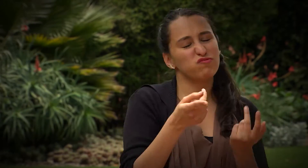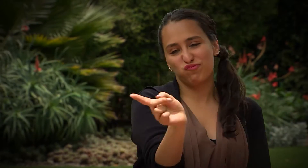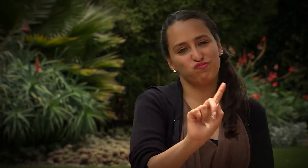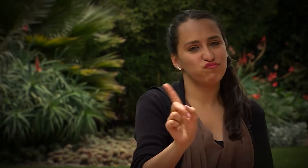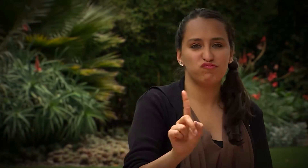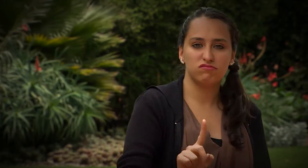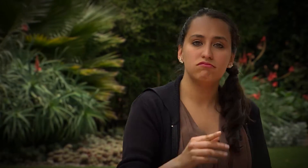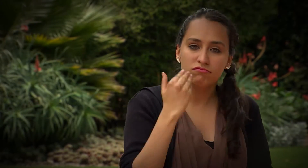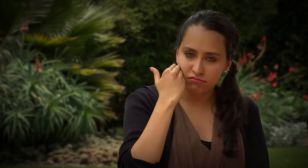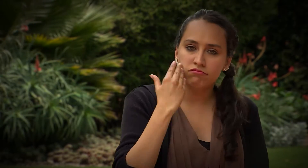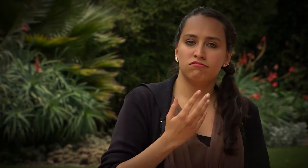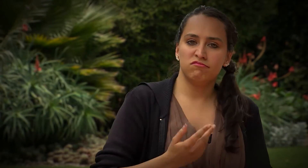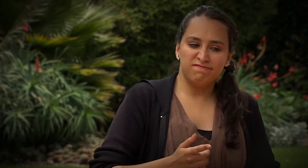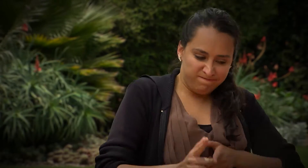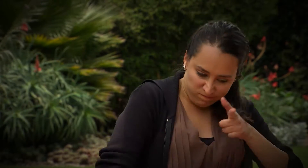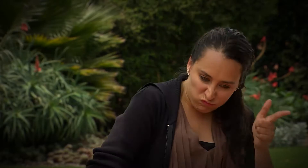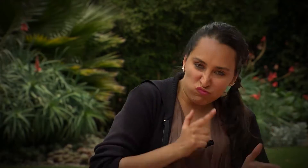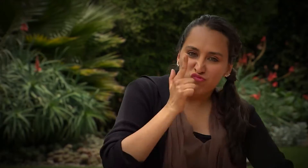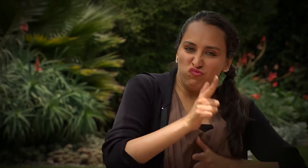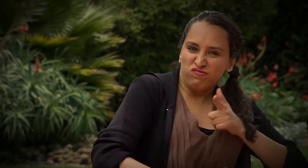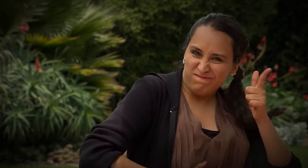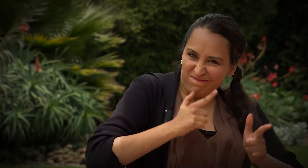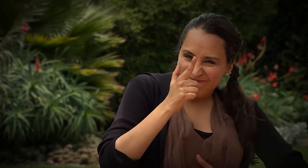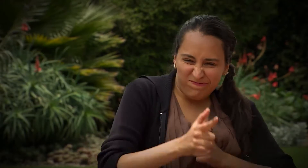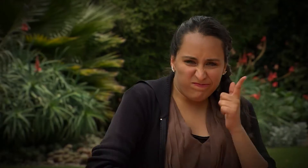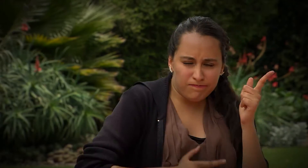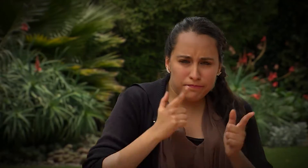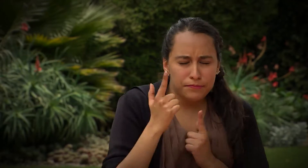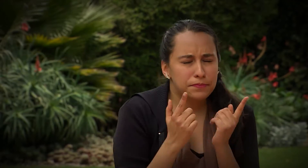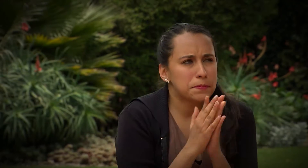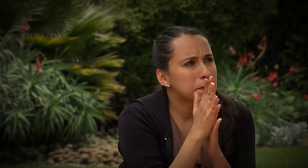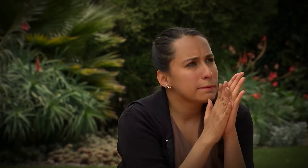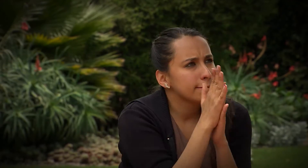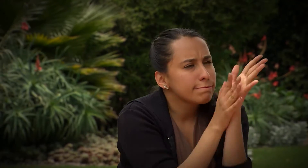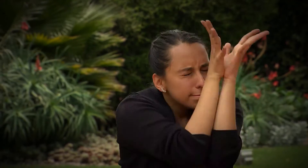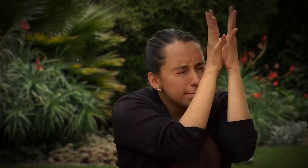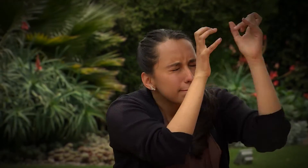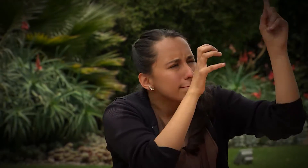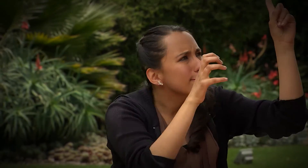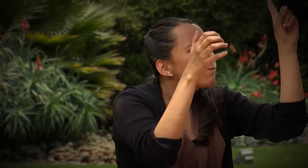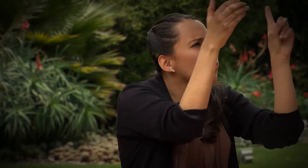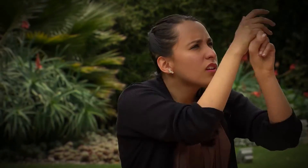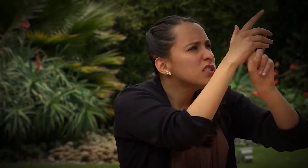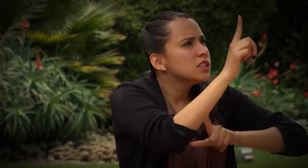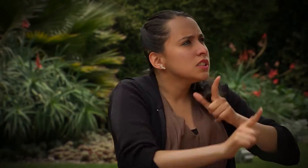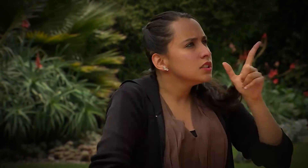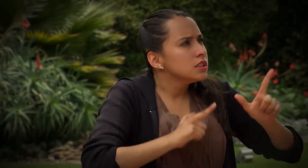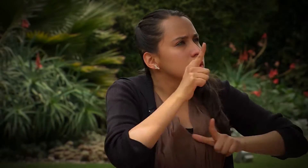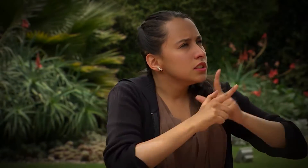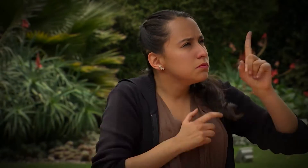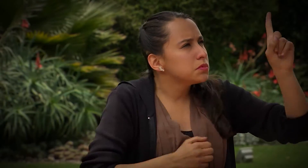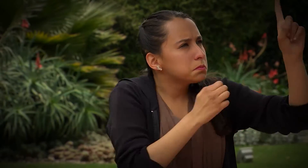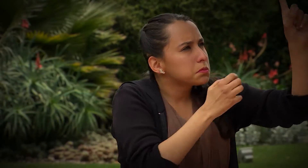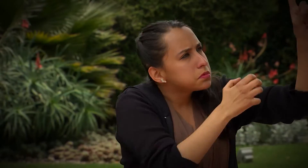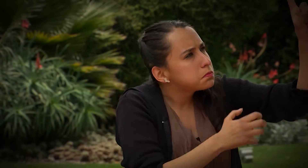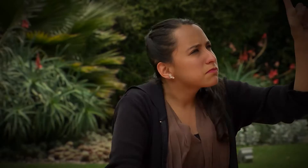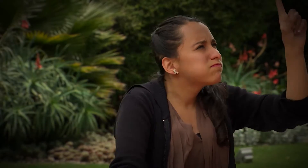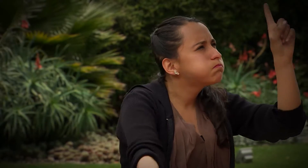gozo simplemente, sino que recuerden esta lucha que hemos tenido como mujeres y que esos sueños que tenemos, mediante una